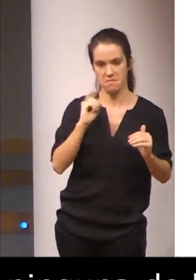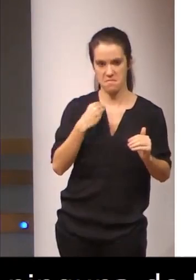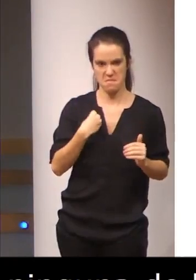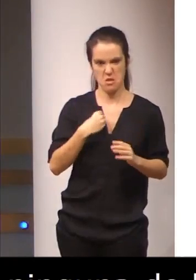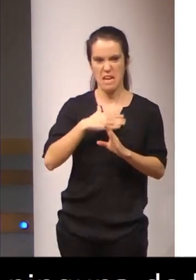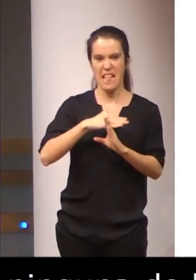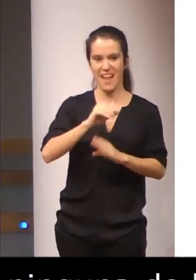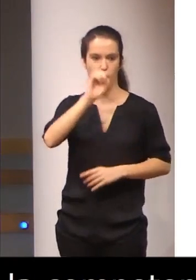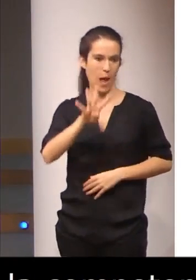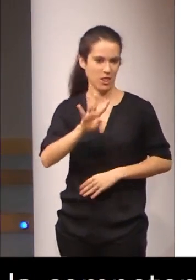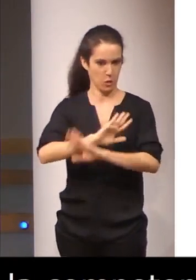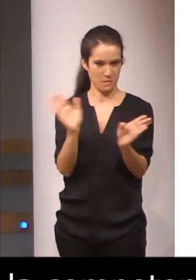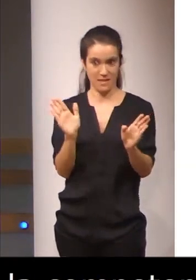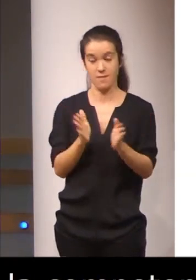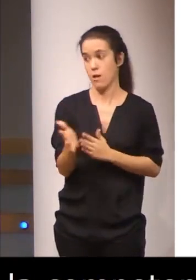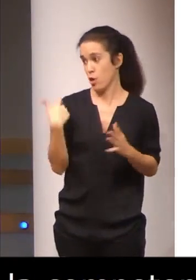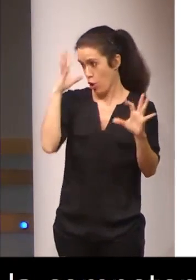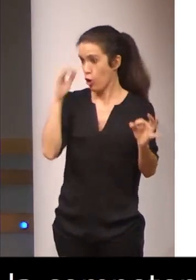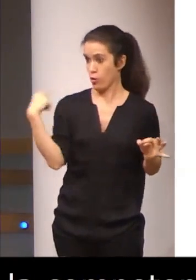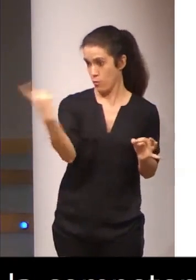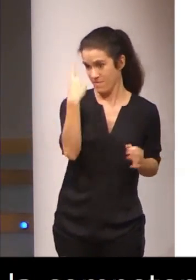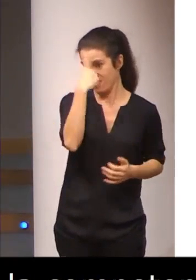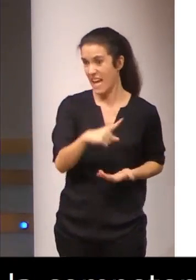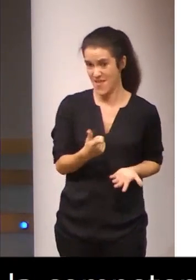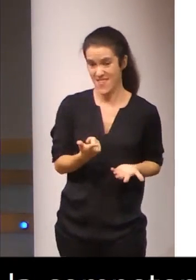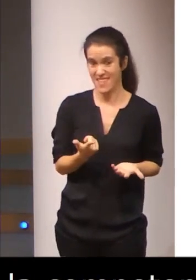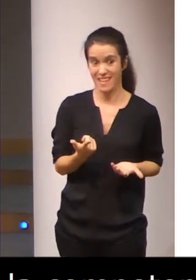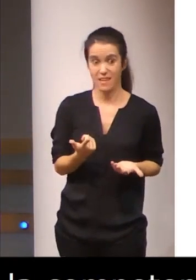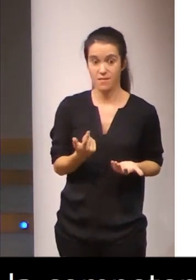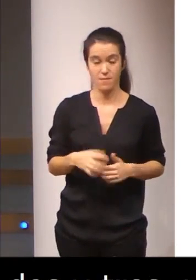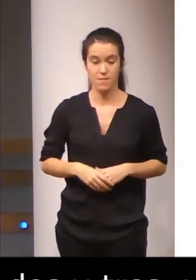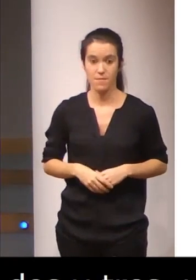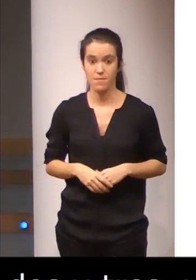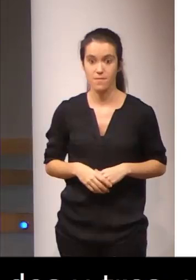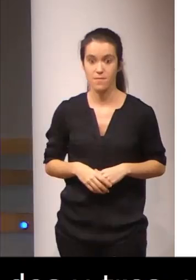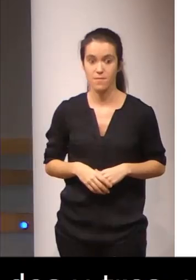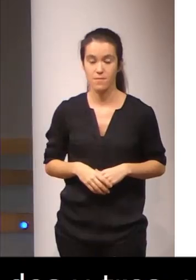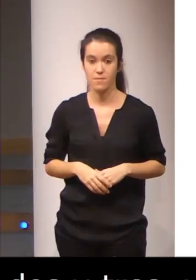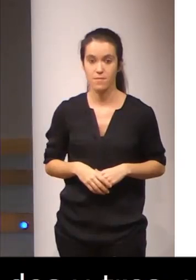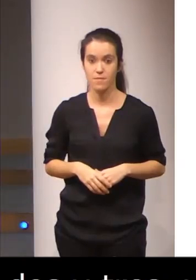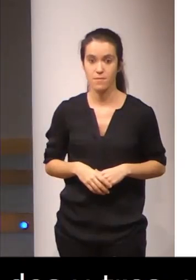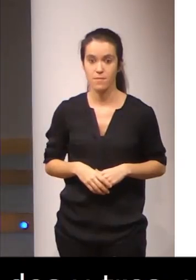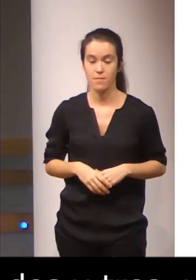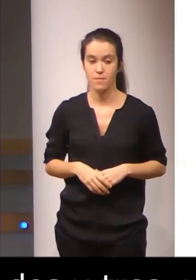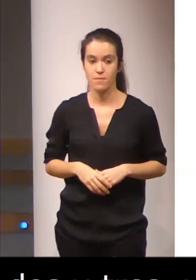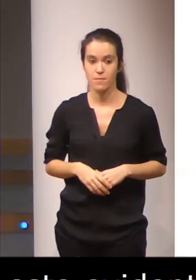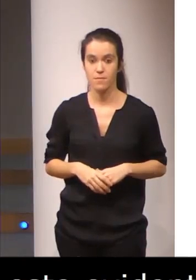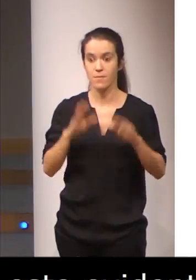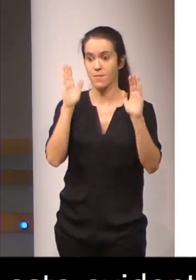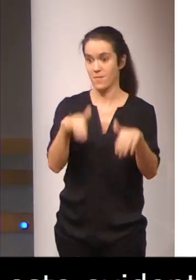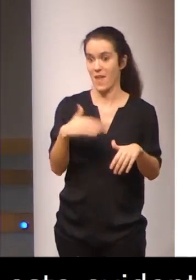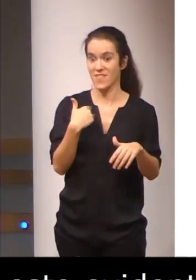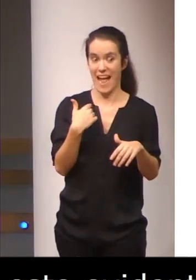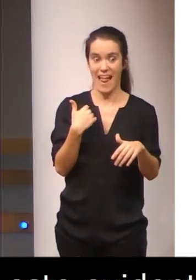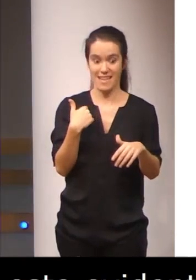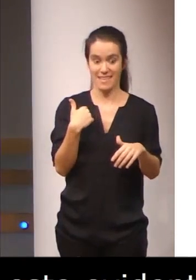Esto, evidentemente, supone, como ya todos saben, una extinción paulatina del título superior de interpretación de lengua de